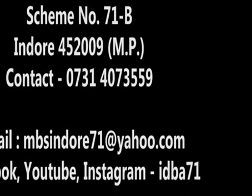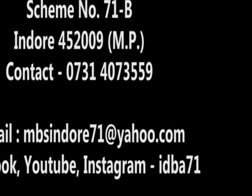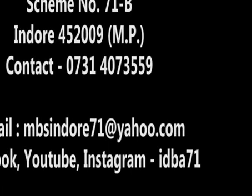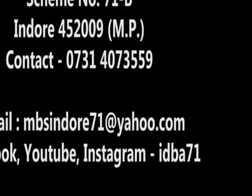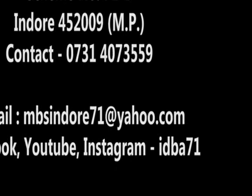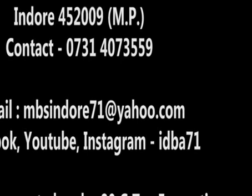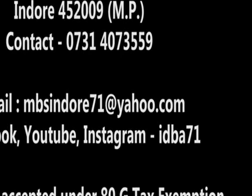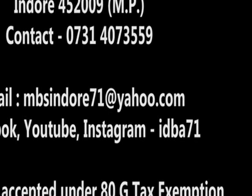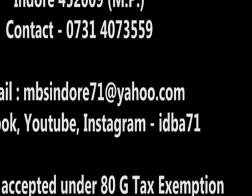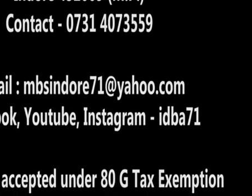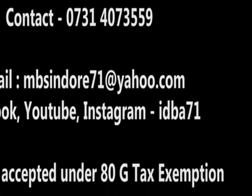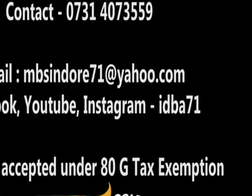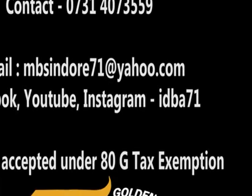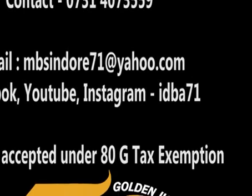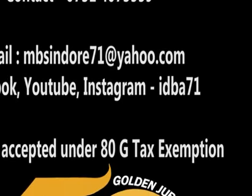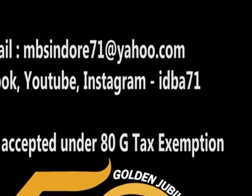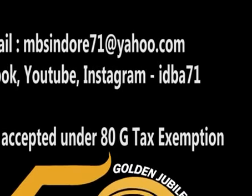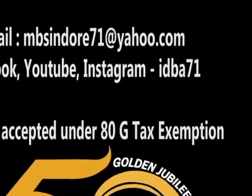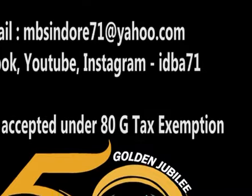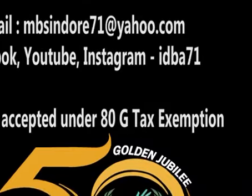तथा चकारात्मक विभार करना